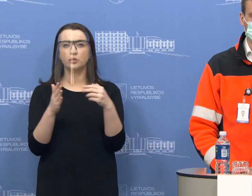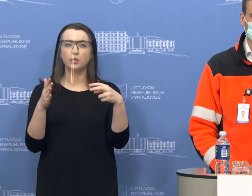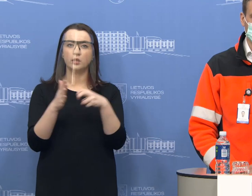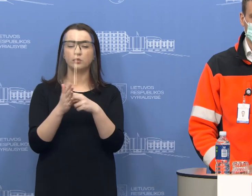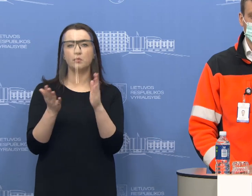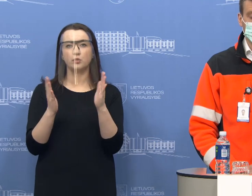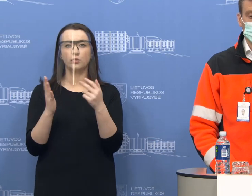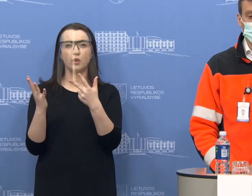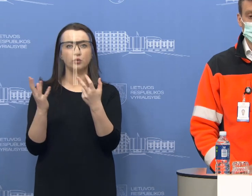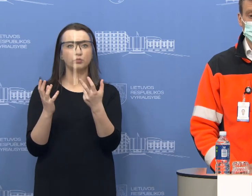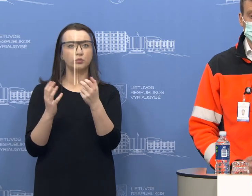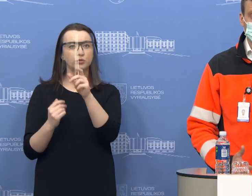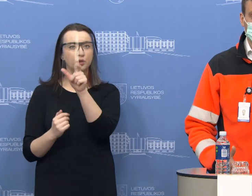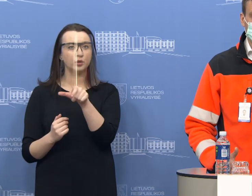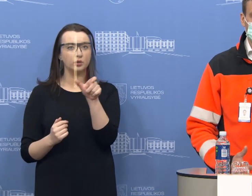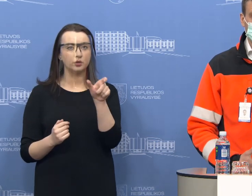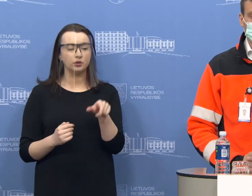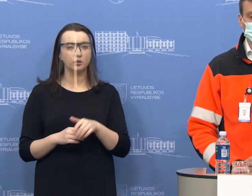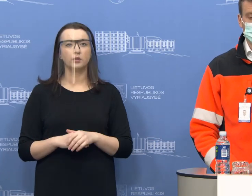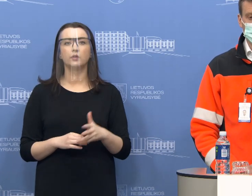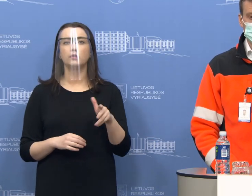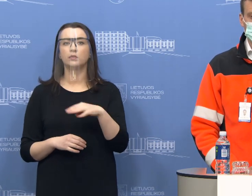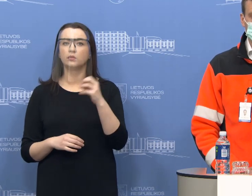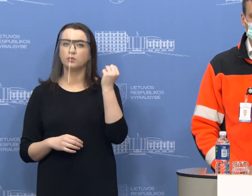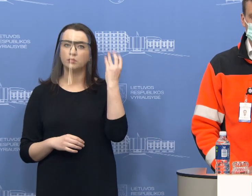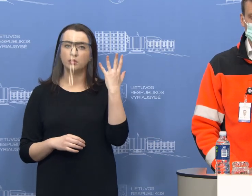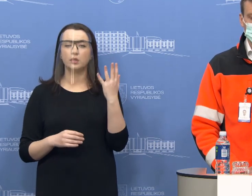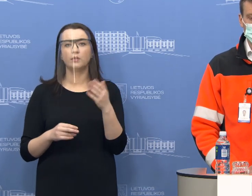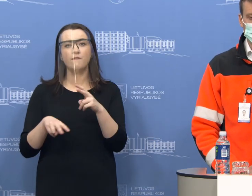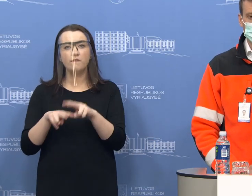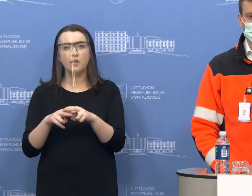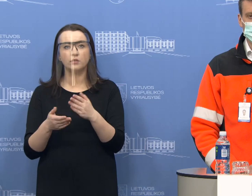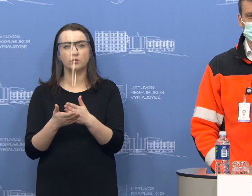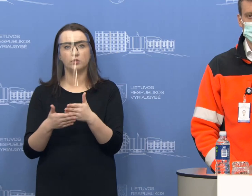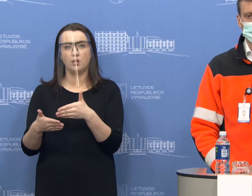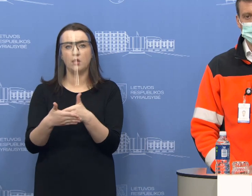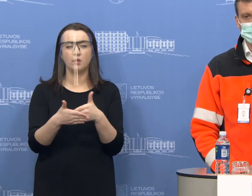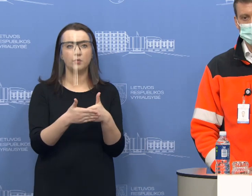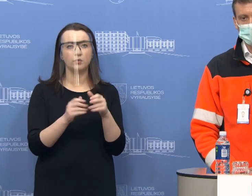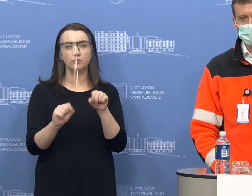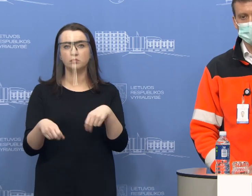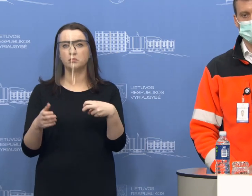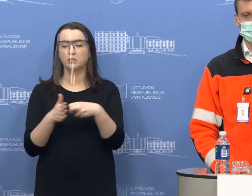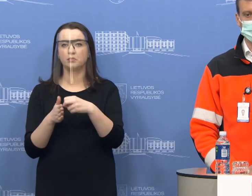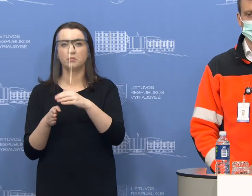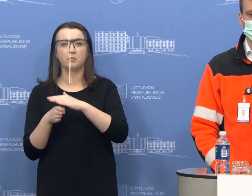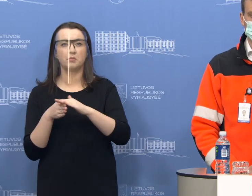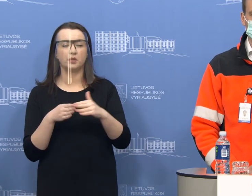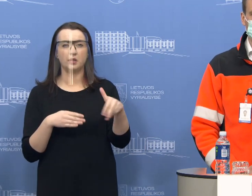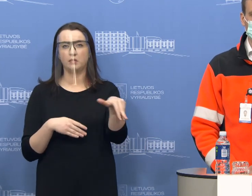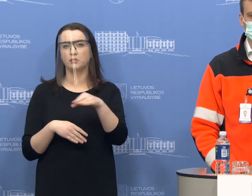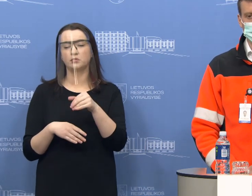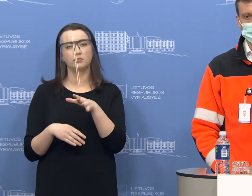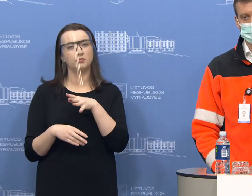žmonių ir tas, kaip visi suprantam, vietų skaičius yra ribotas, todėl galime priregistruoti tik tiek žmonių, kiek tą